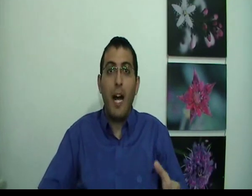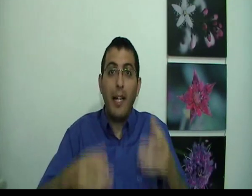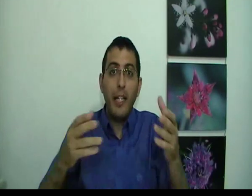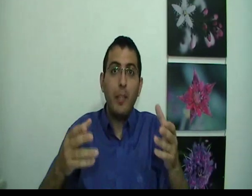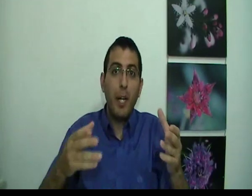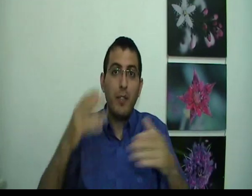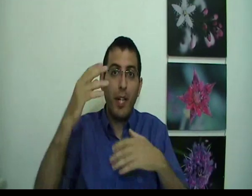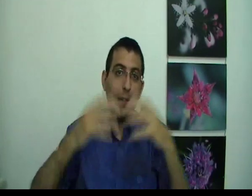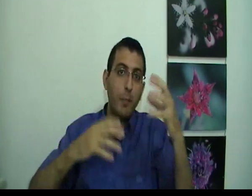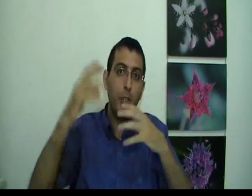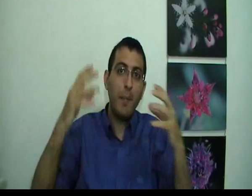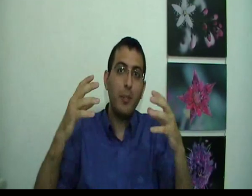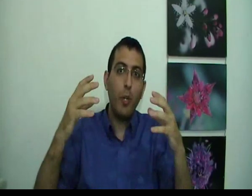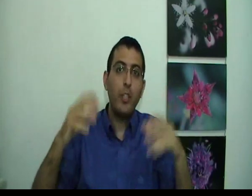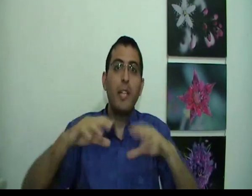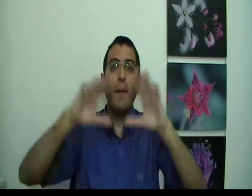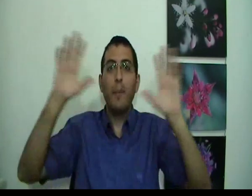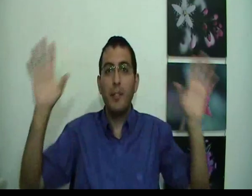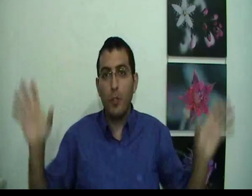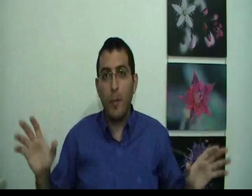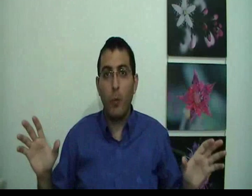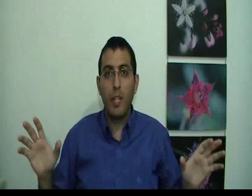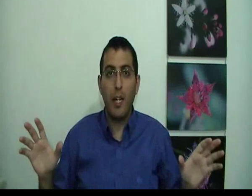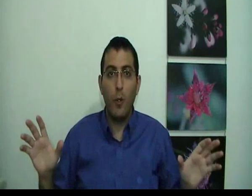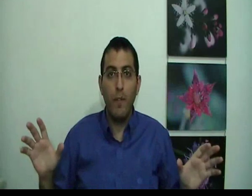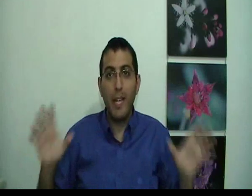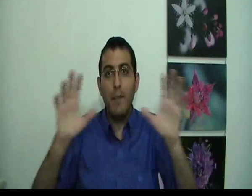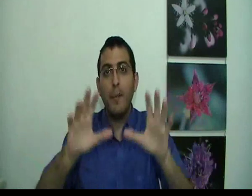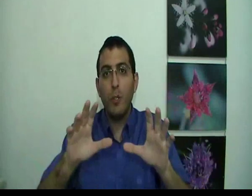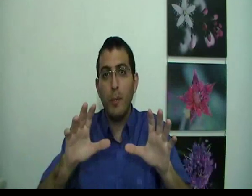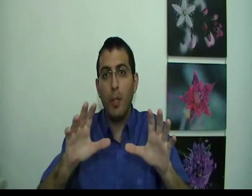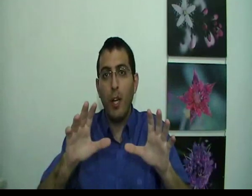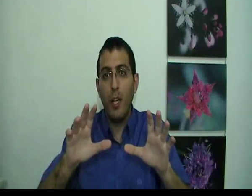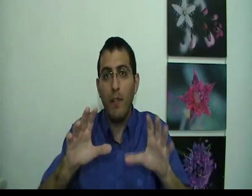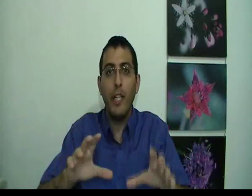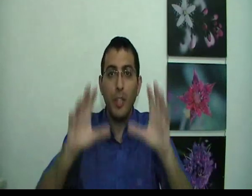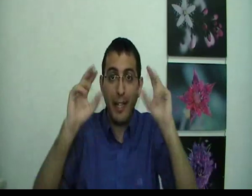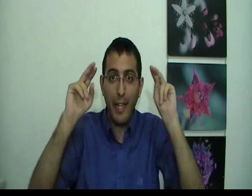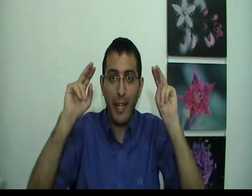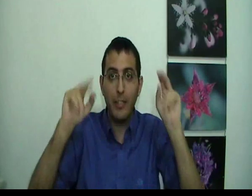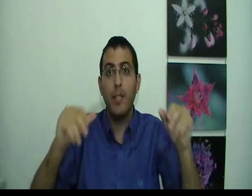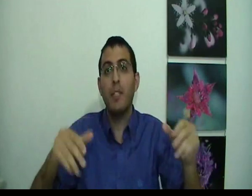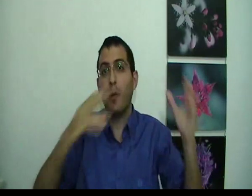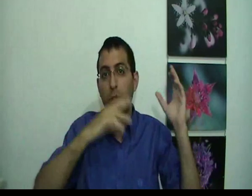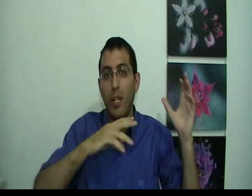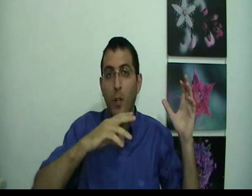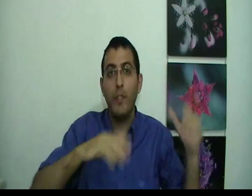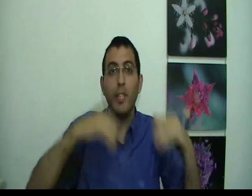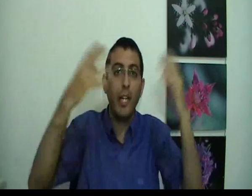עכשיו יש פה שתי מציאויות יש גם את המציאות שמחוץ לחלום וגם את המציאות שבתוך החלום ויש עני אחד שנמצא מחוץ לחלום ויש עני אחד